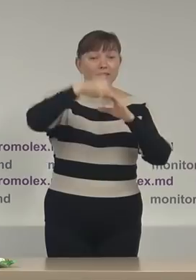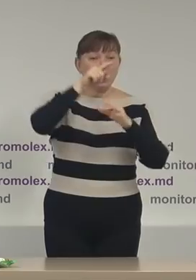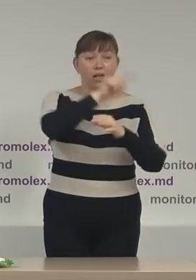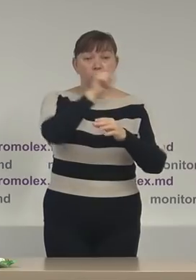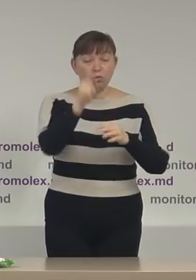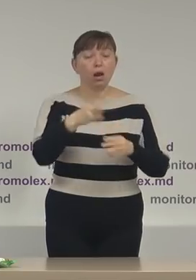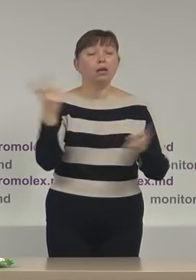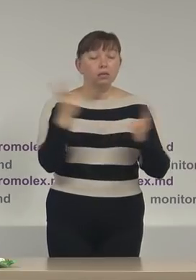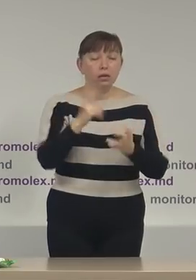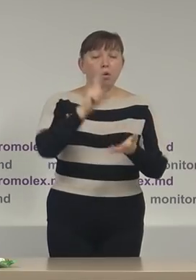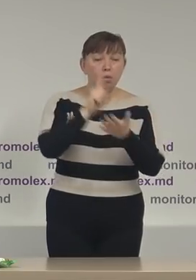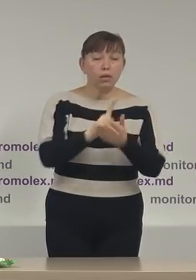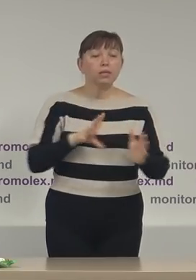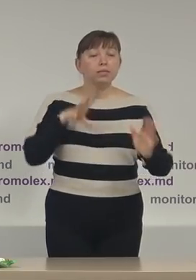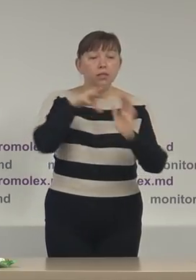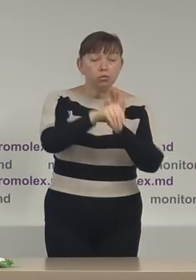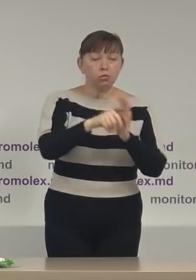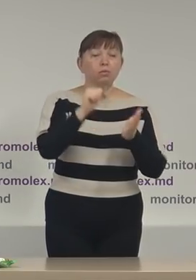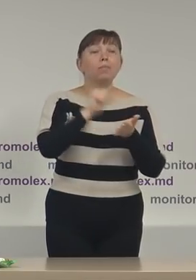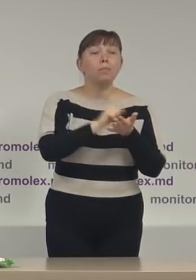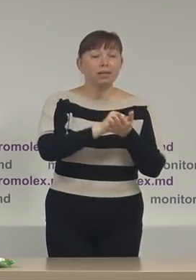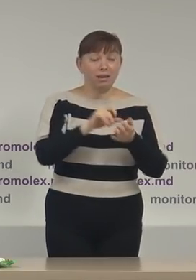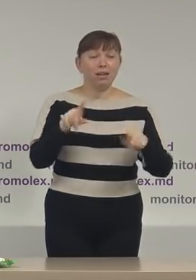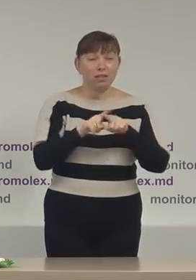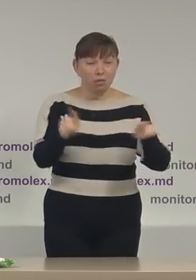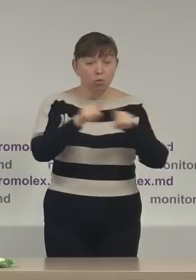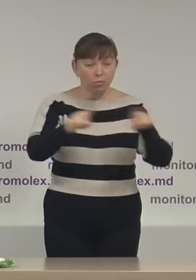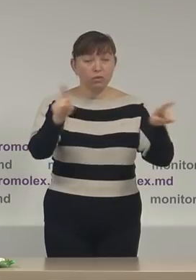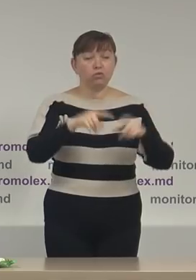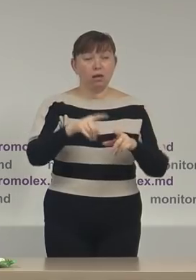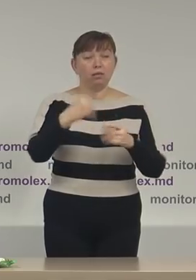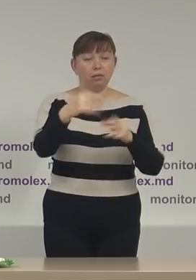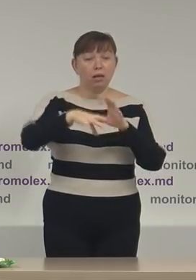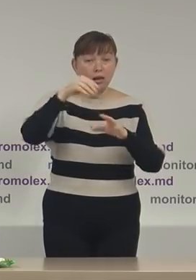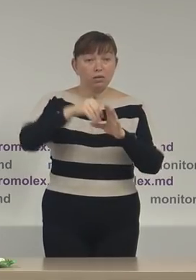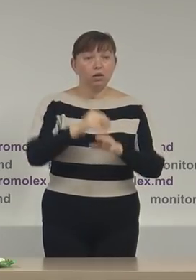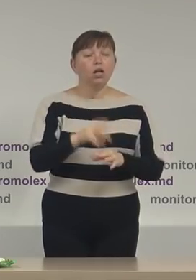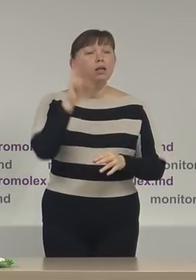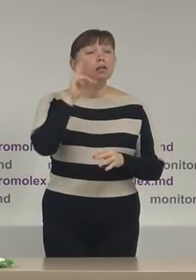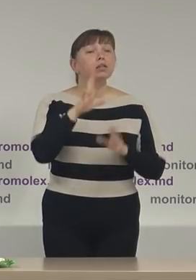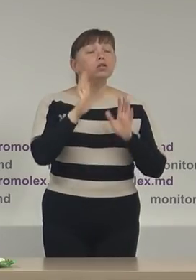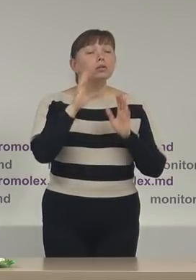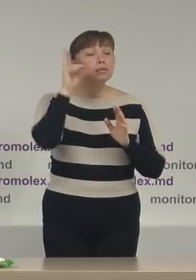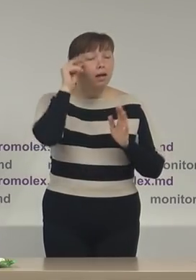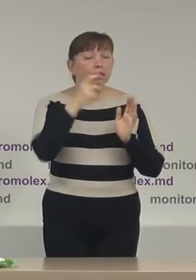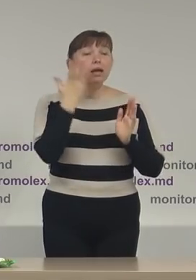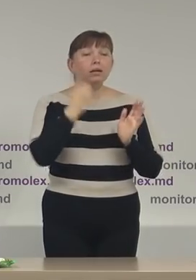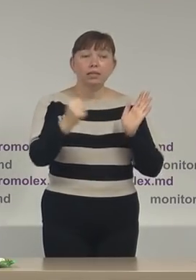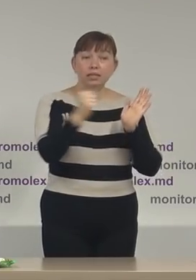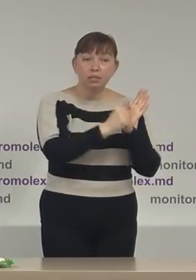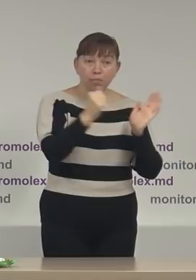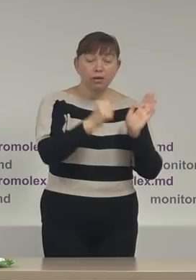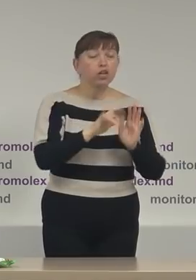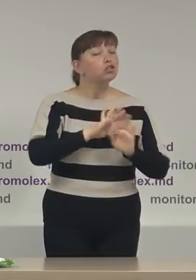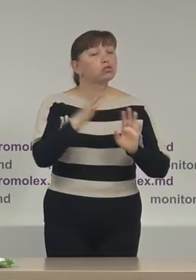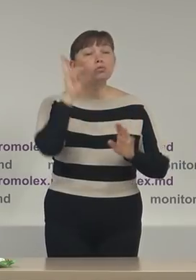obligația să includă pe materiale de publicitate de agitație electorală data tipăririi și nu